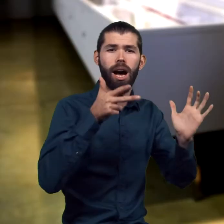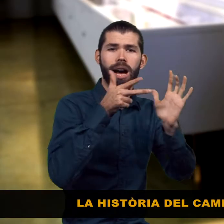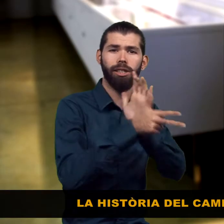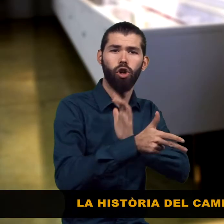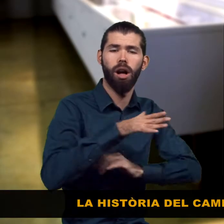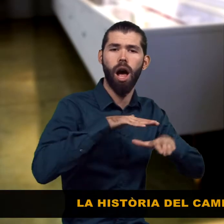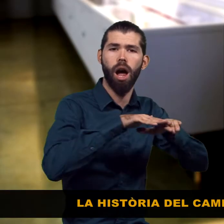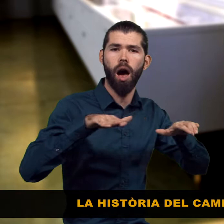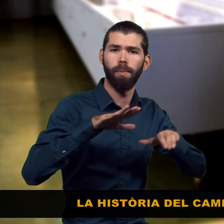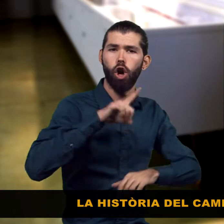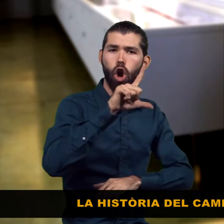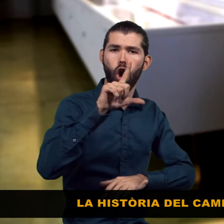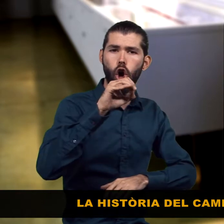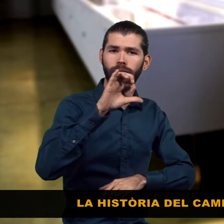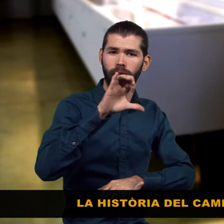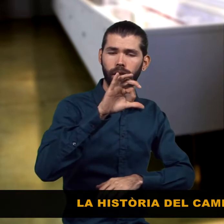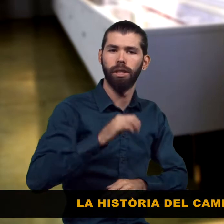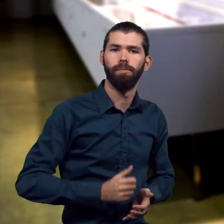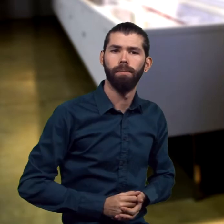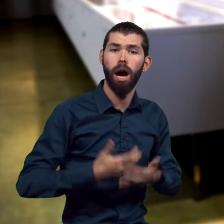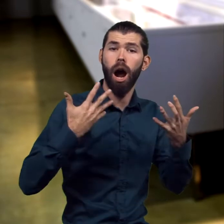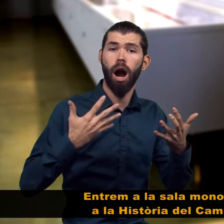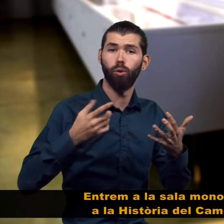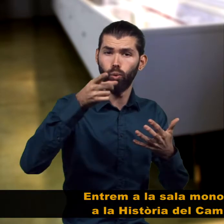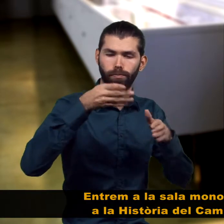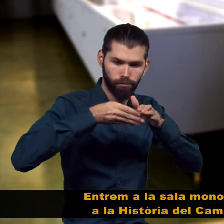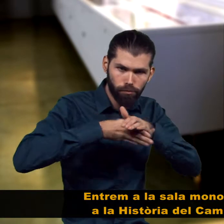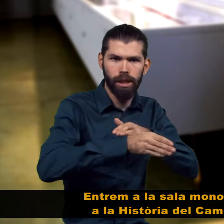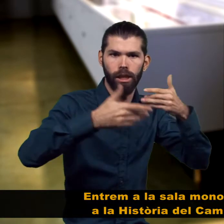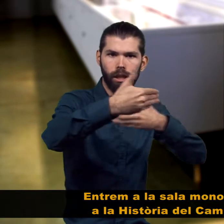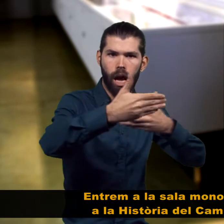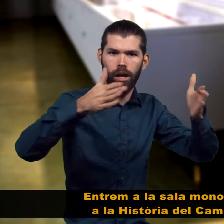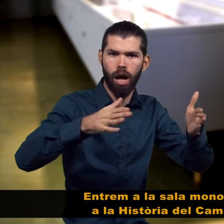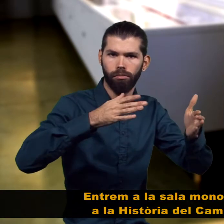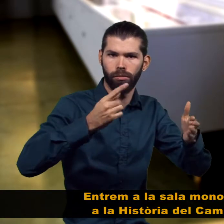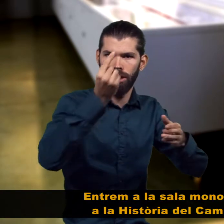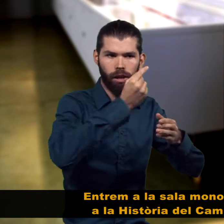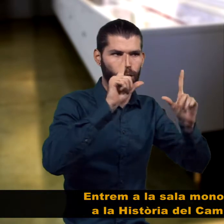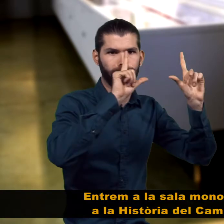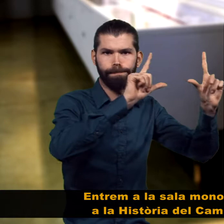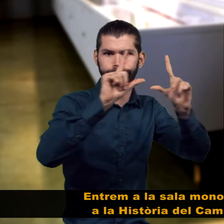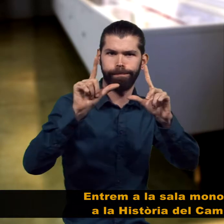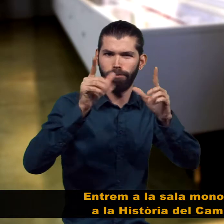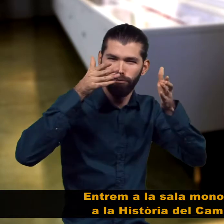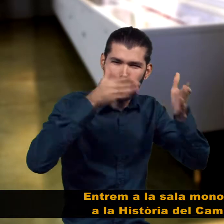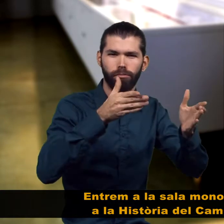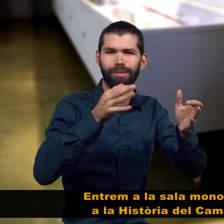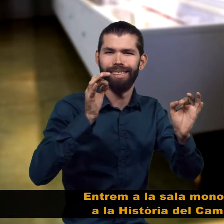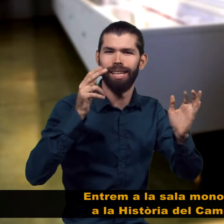La història del camp de les lloses Entrem a la sala monogràfica dedicada a la història del camp de les lloses.